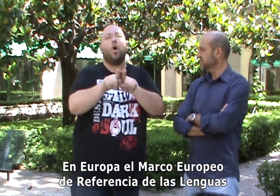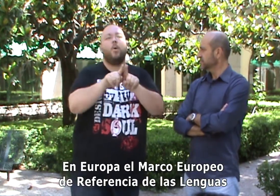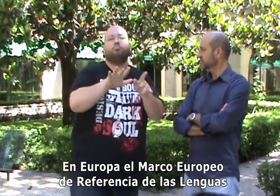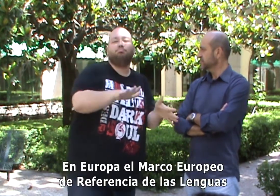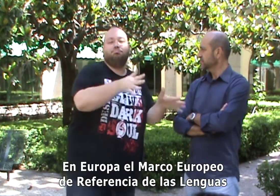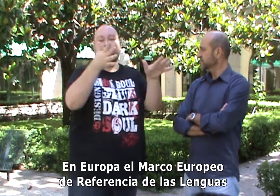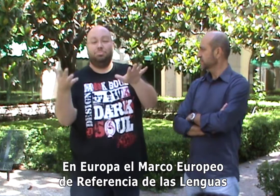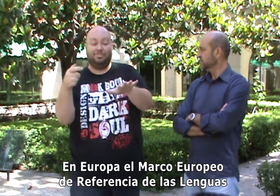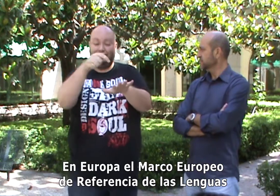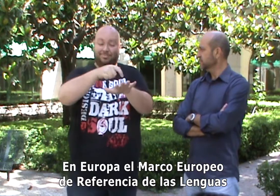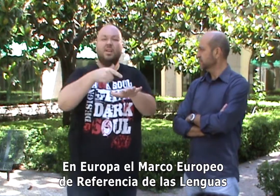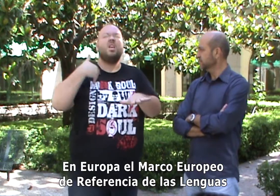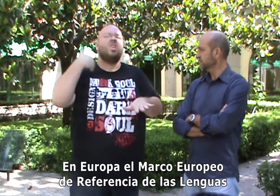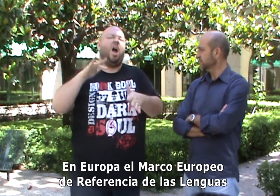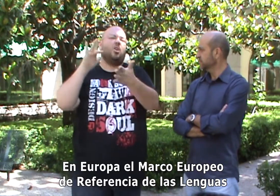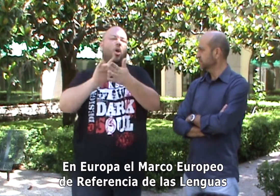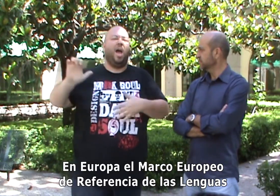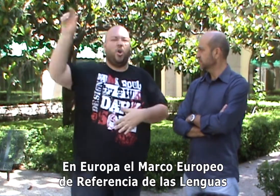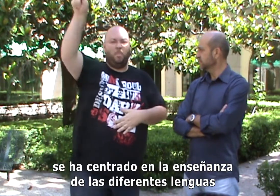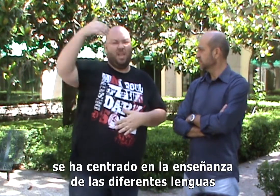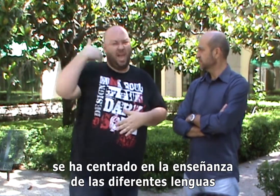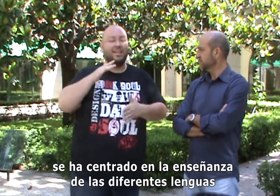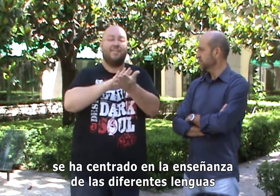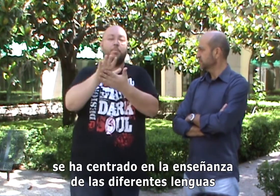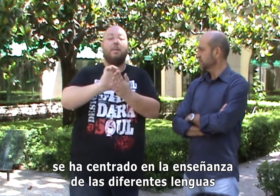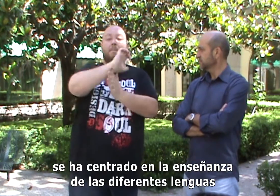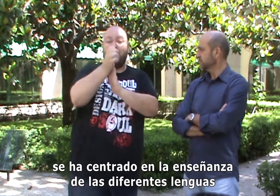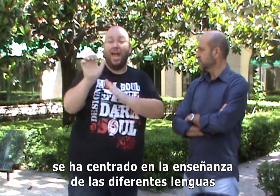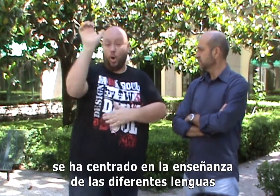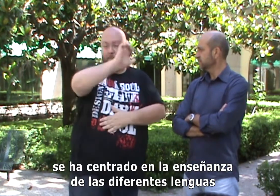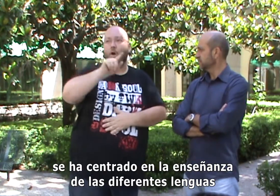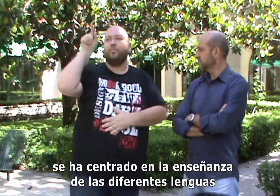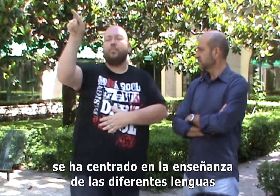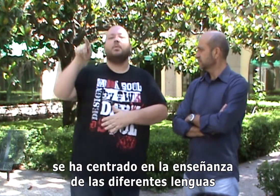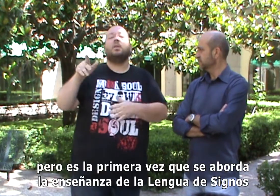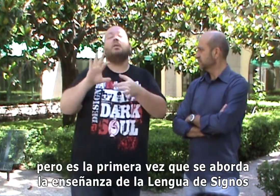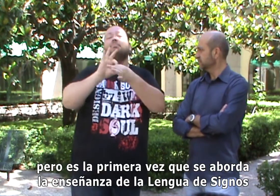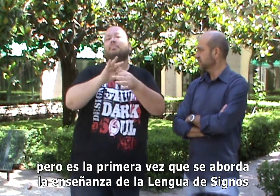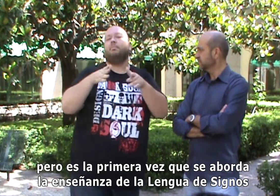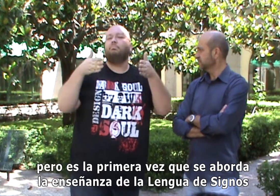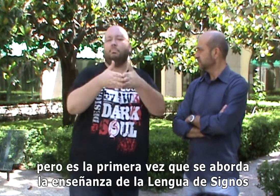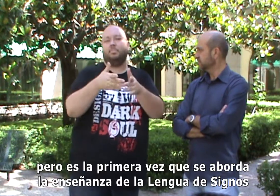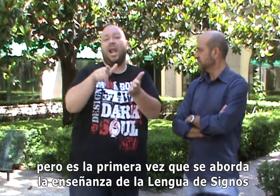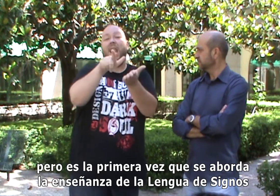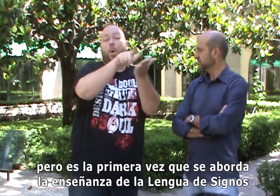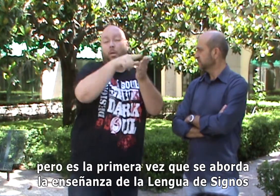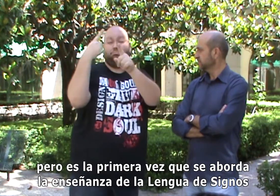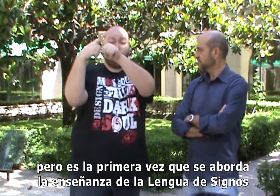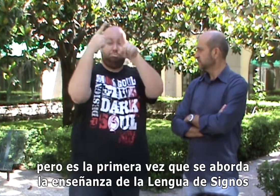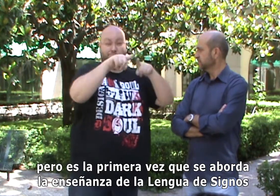En Europa, el marco europeo de referencia de las lenguas se ha centrado en la enseñanza de las diferentes lenguas, pero es la primera vez que se aborda la enseñanza